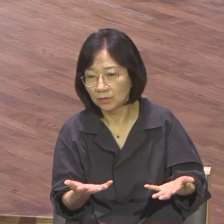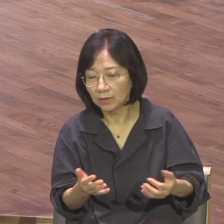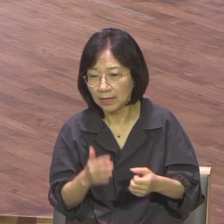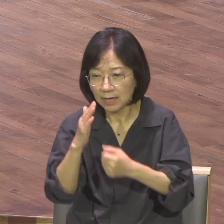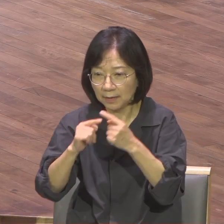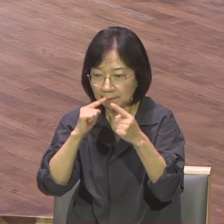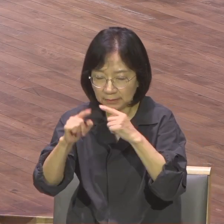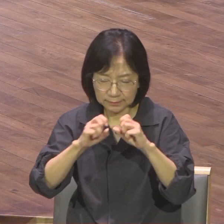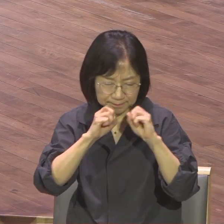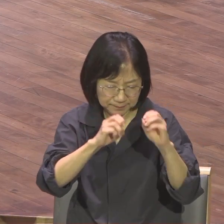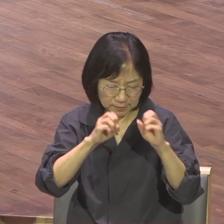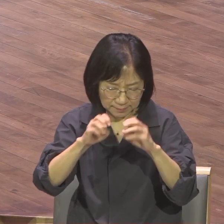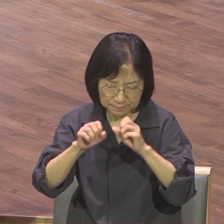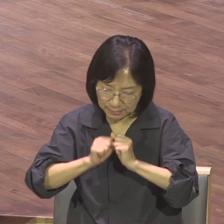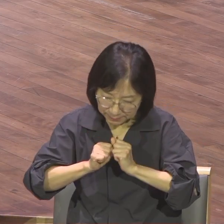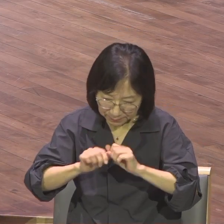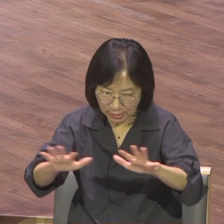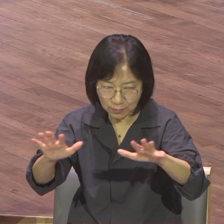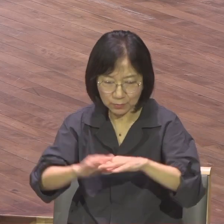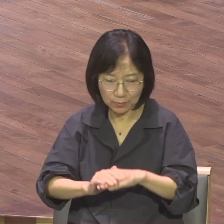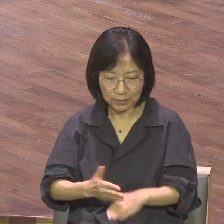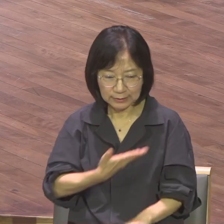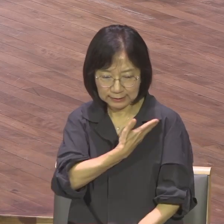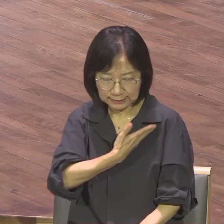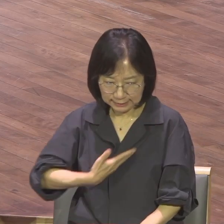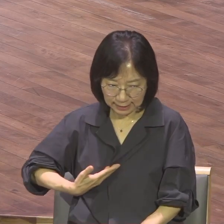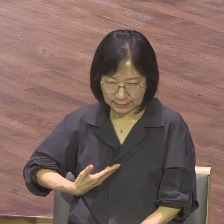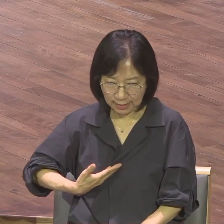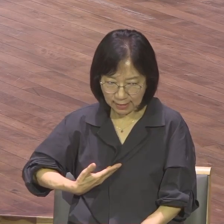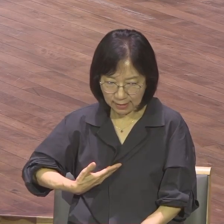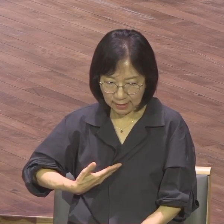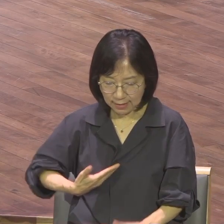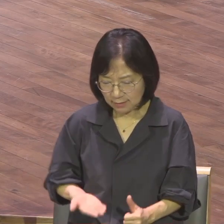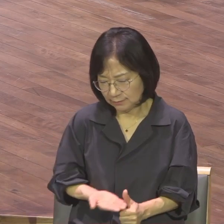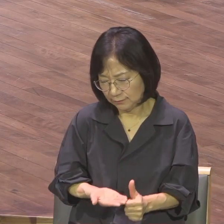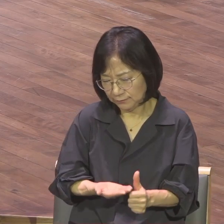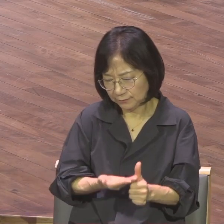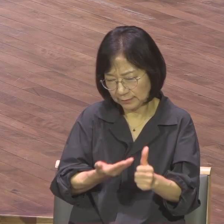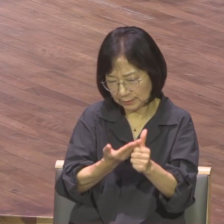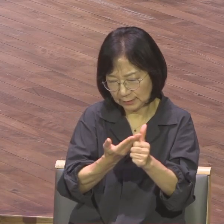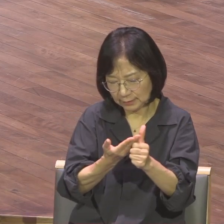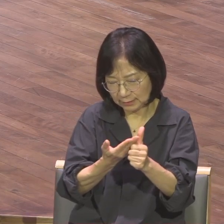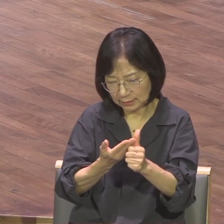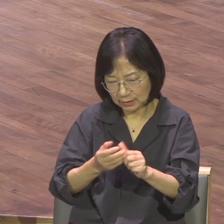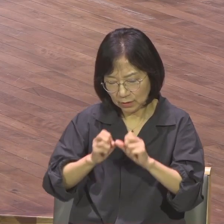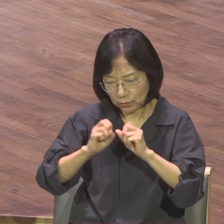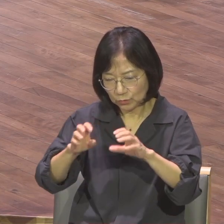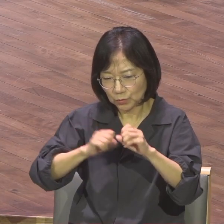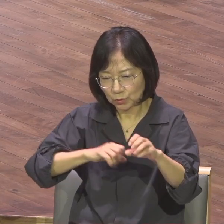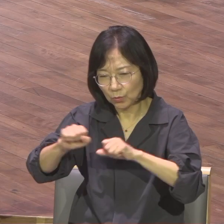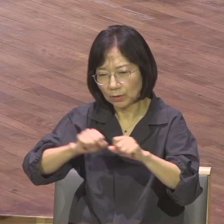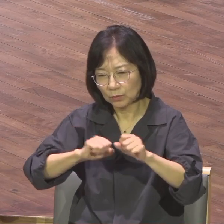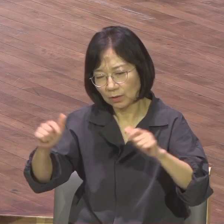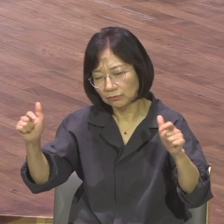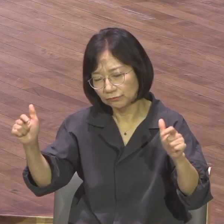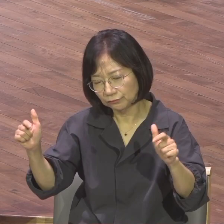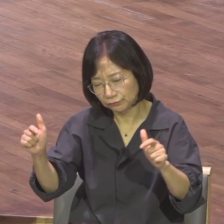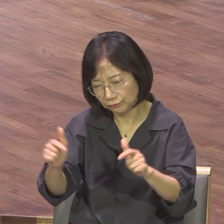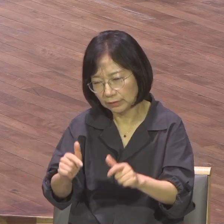치유와 양육과 제자의 응답을 누리는 전도운동이 약해지면서 자꾸만 어떻게 되죠? 자기 한계에 빠집니다 자꾸만